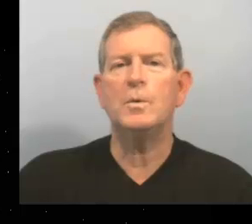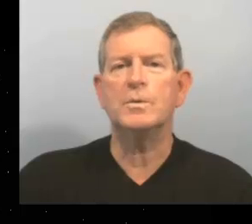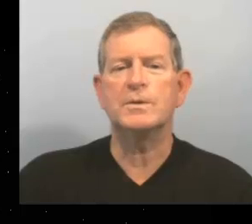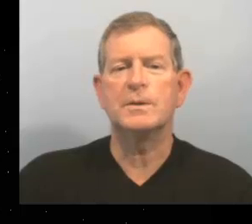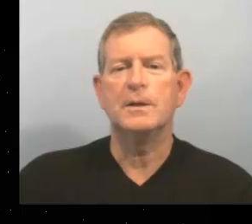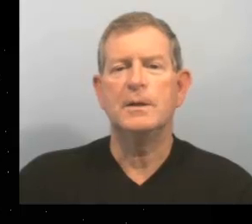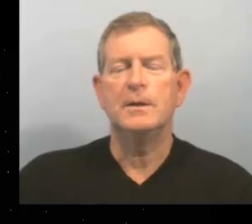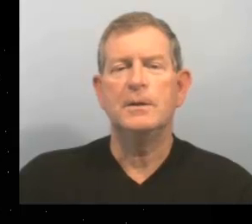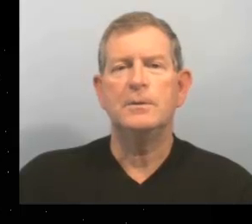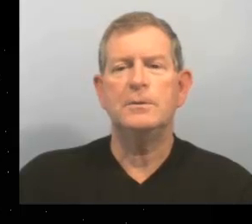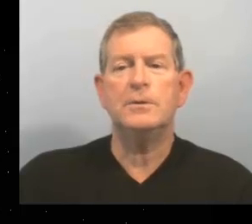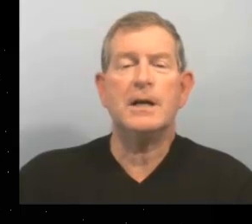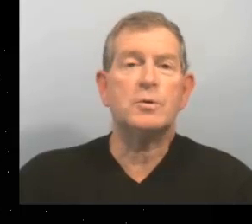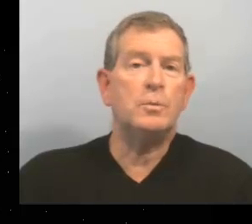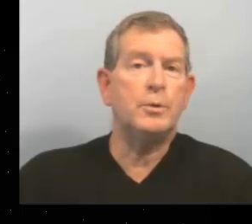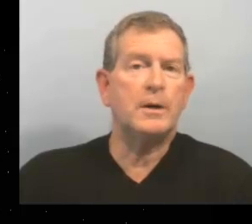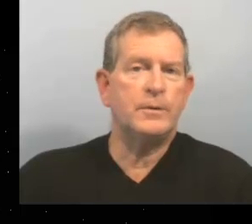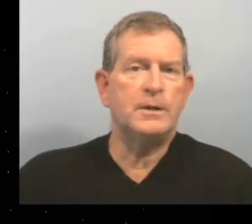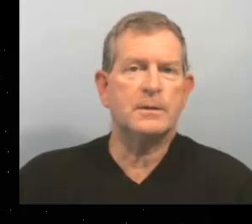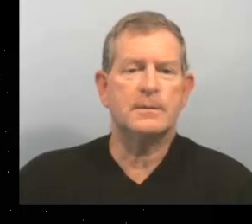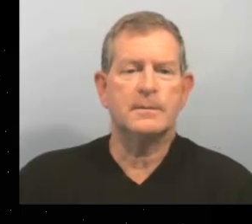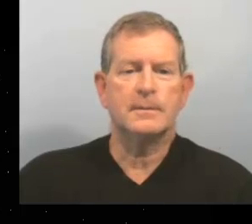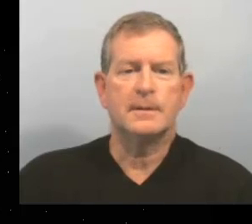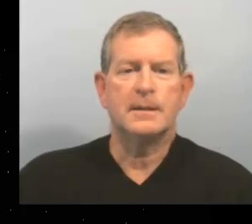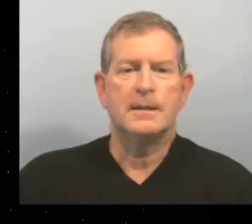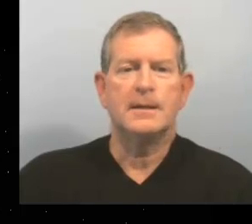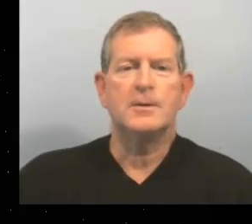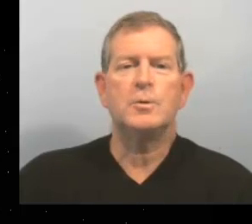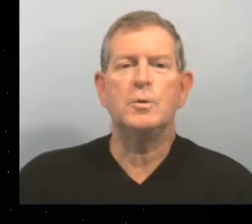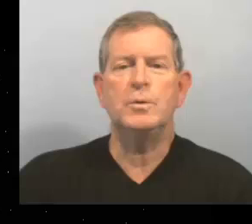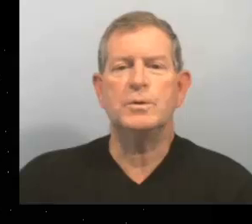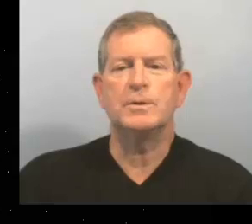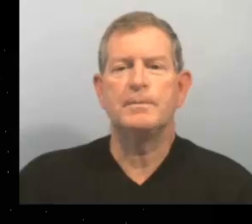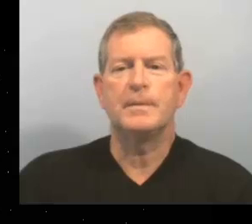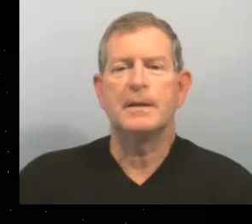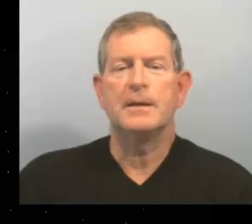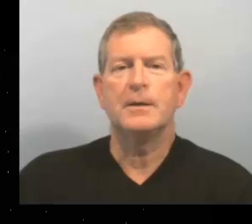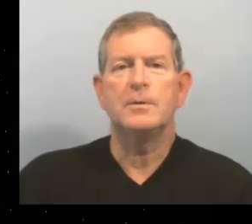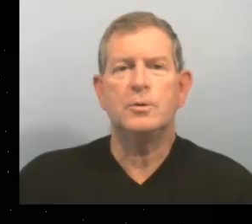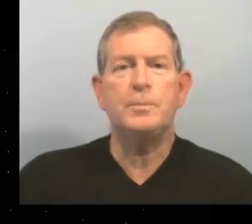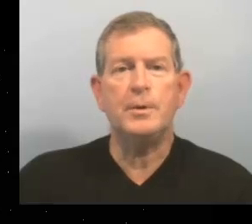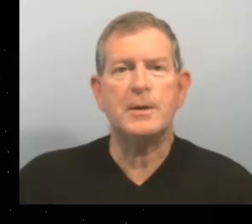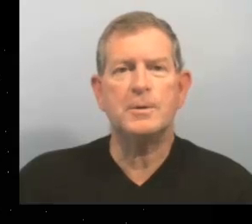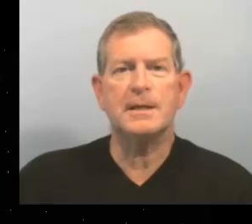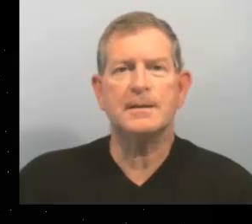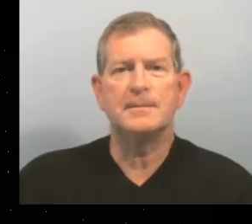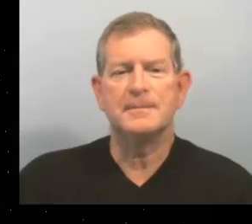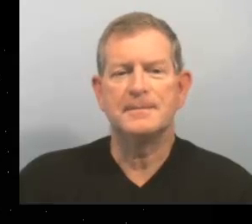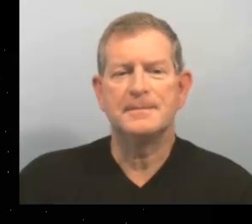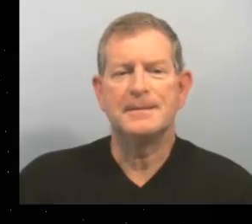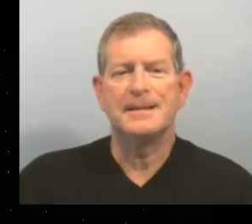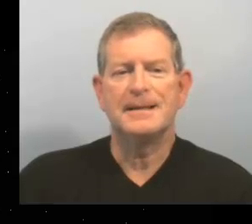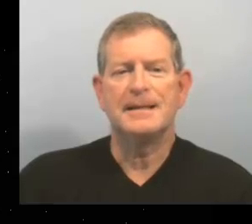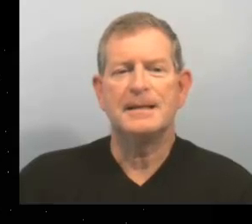Onze Le garçon pourrait venir Douze Tu peux écouter